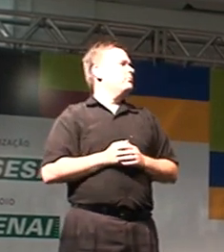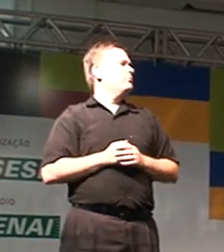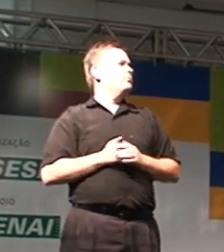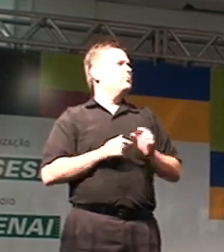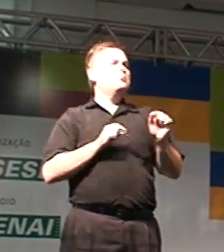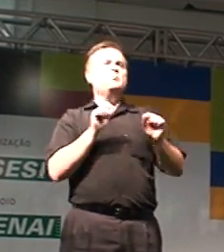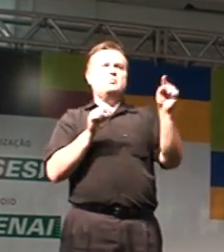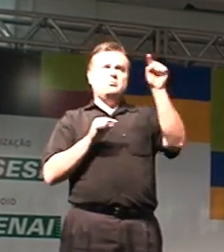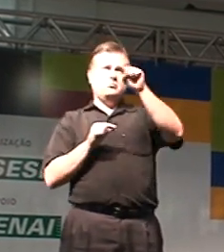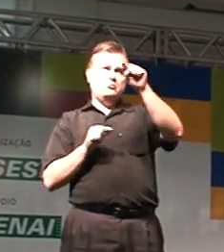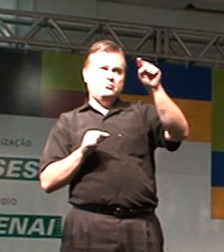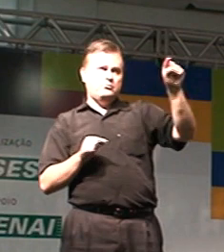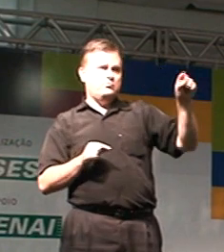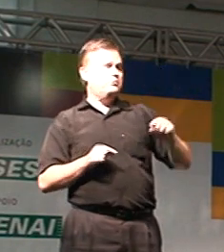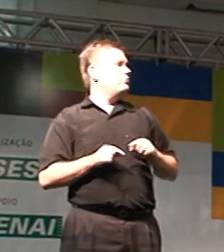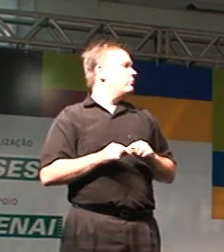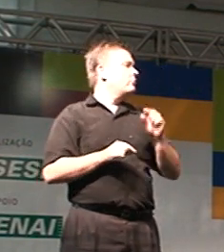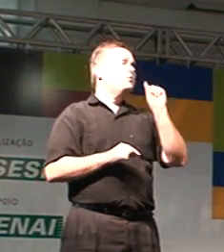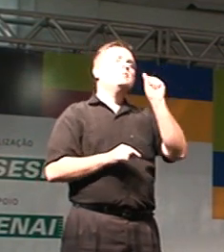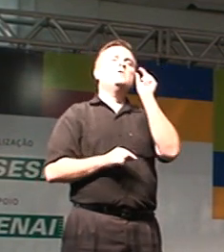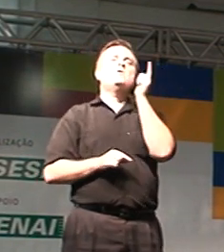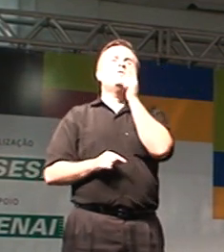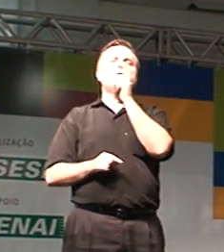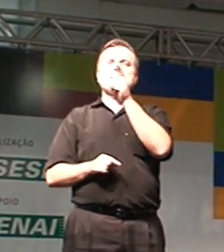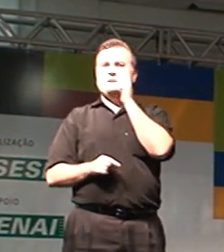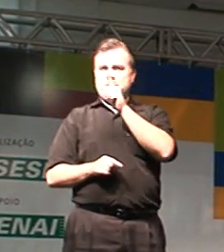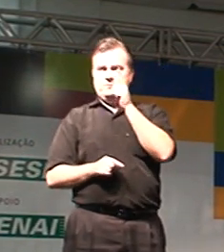quem que vocês, consegue,